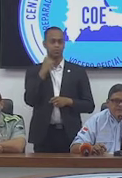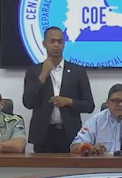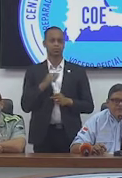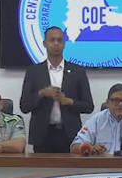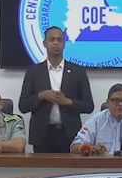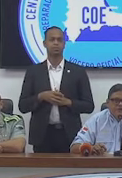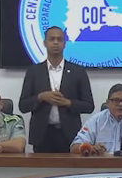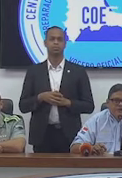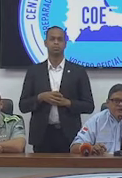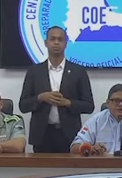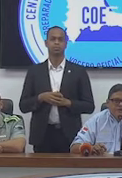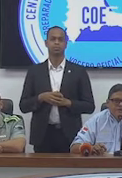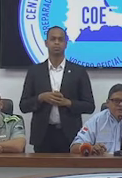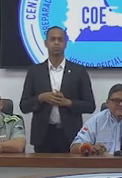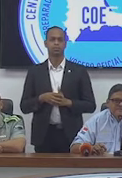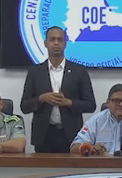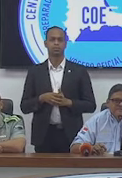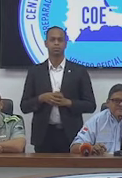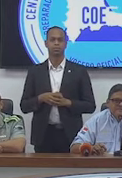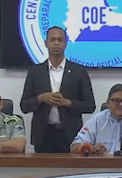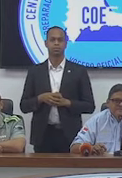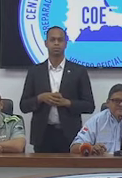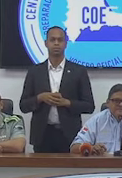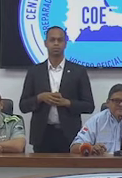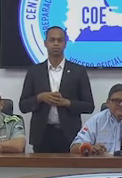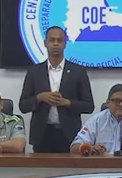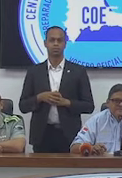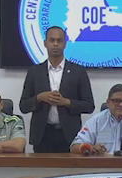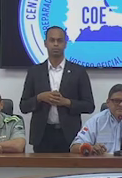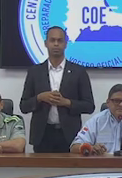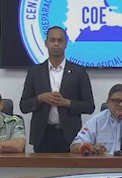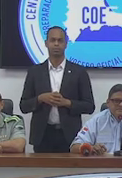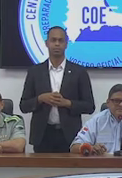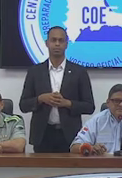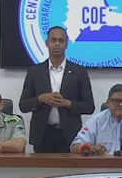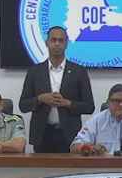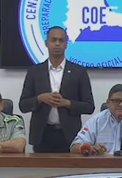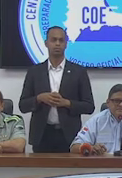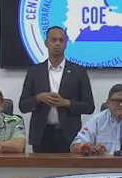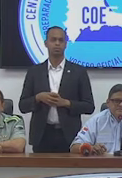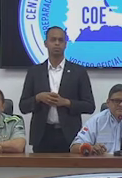Abre el micrófono, Cuevas. José, el micrófono tuyo está muteado.